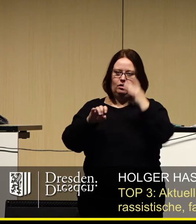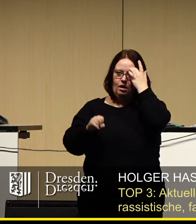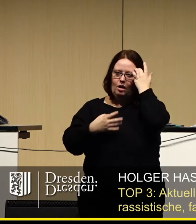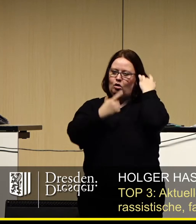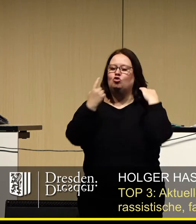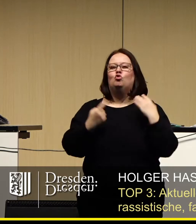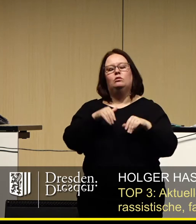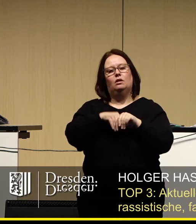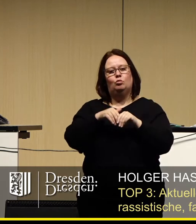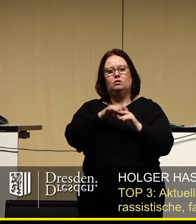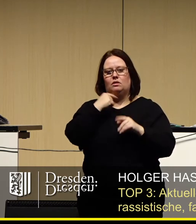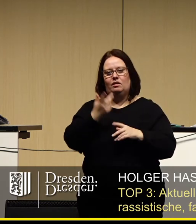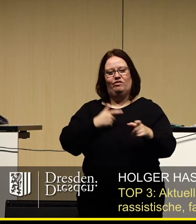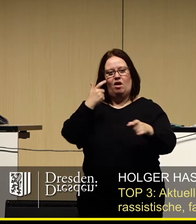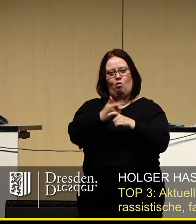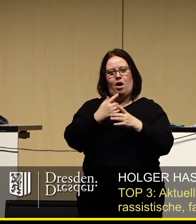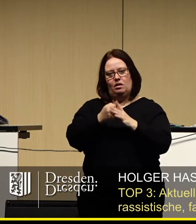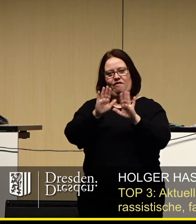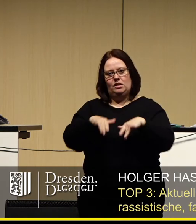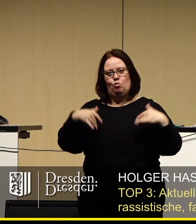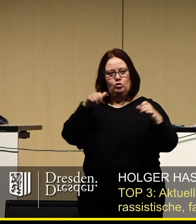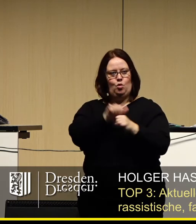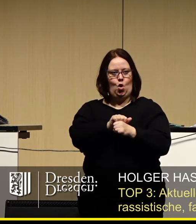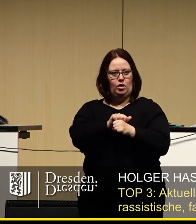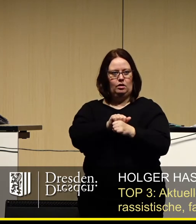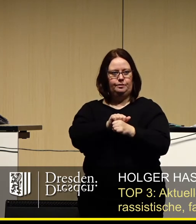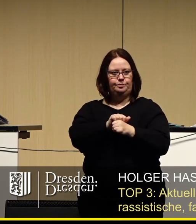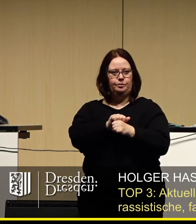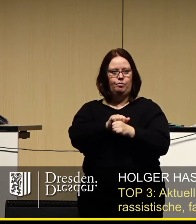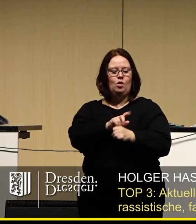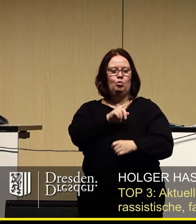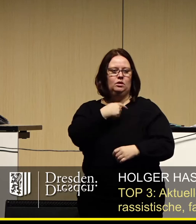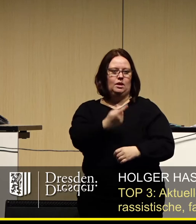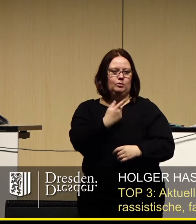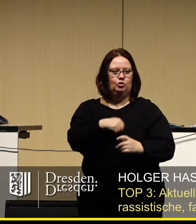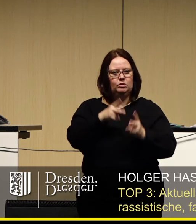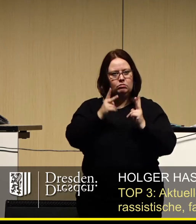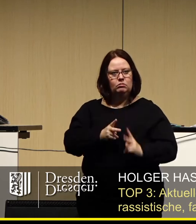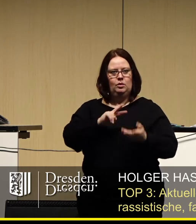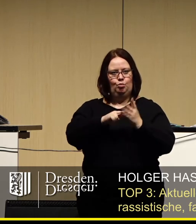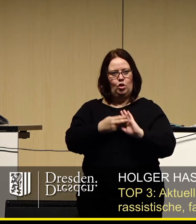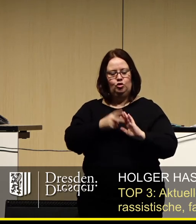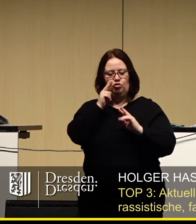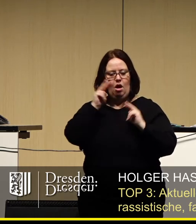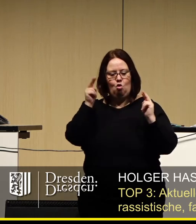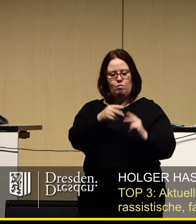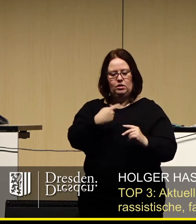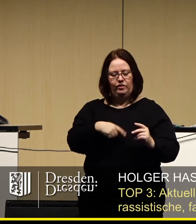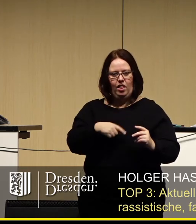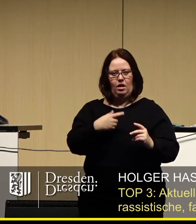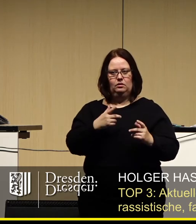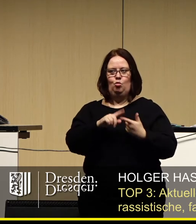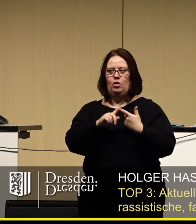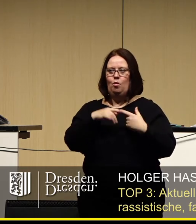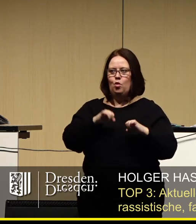Stunde sehen hier eine wesentliche Verantwortung bei der Versammlungsbehörde. Diese agiere nicht mit dem entsprechenden politischen Augenmaß, nutze